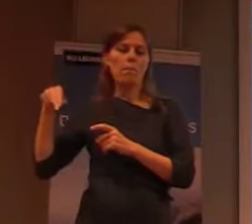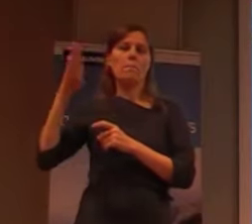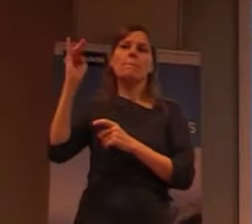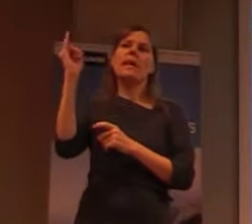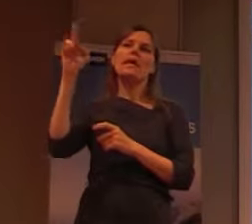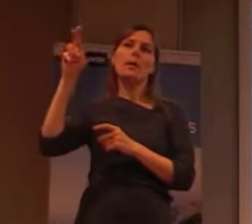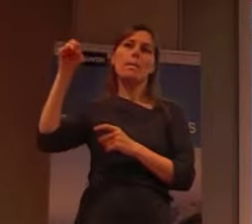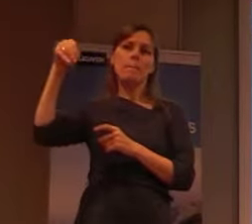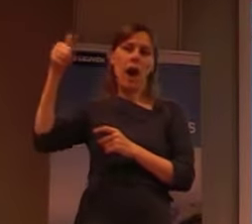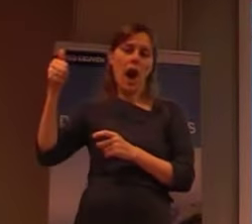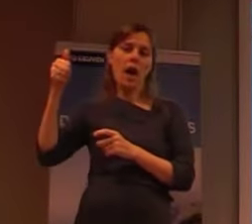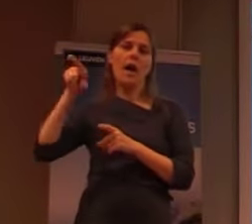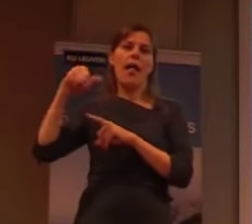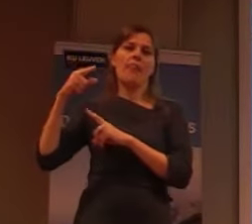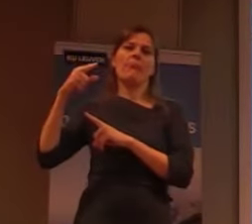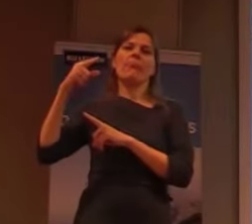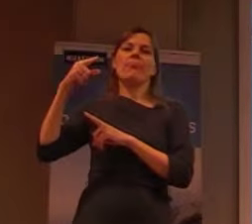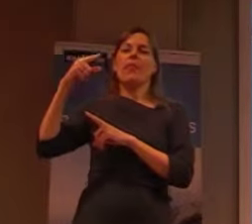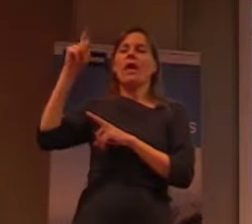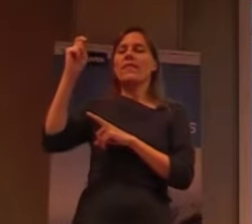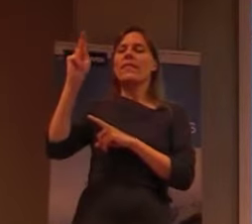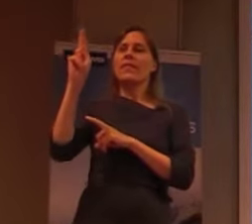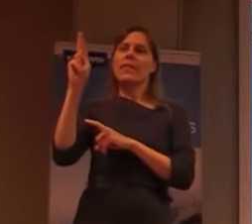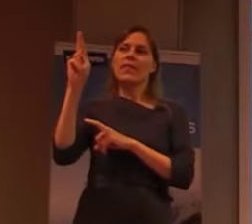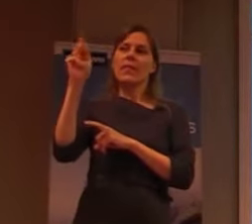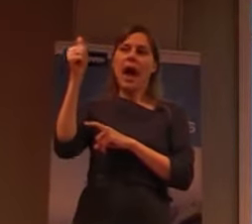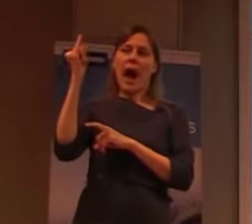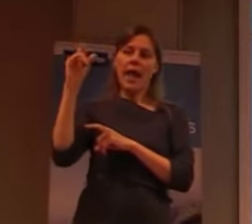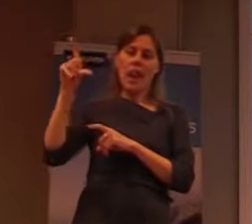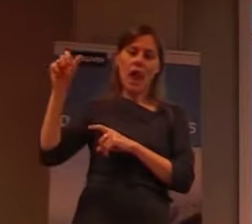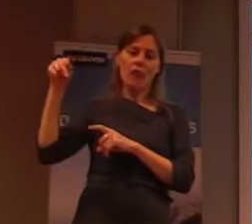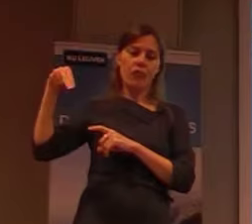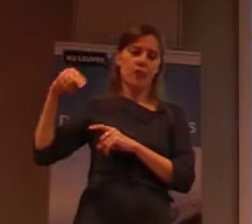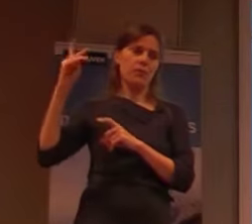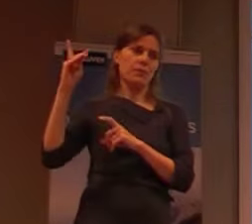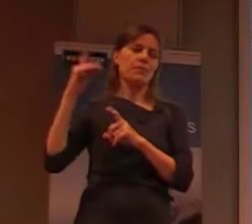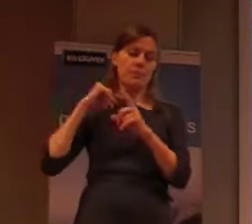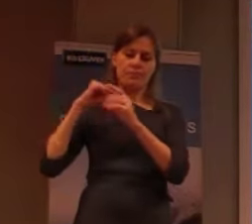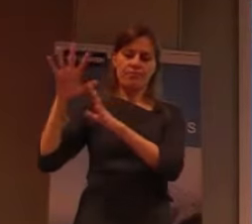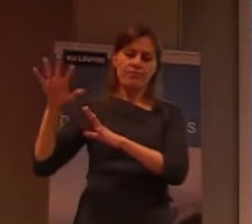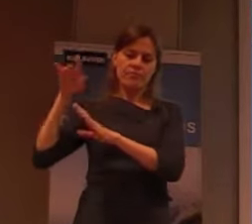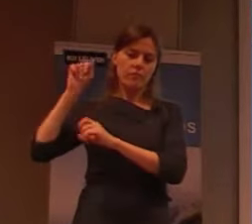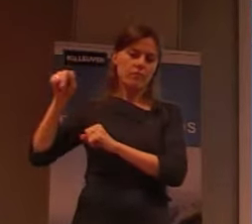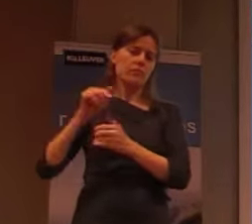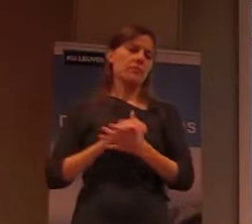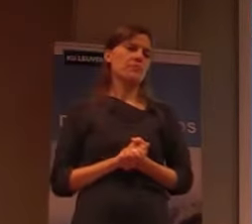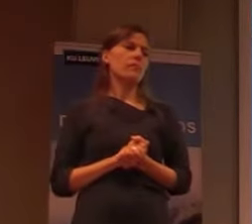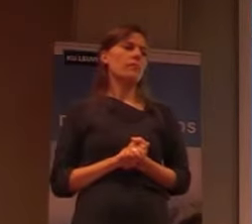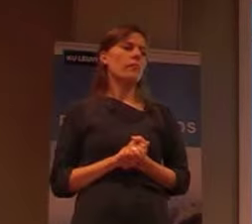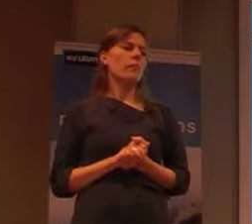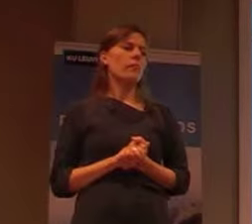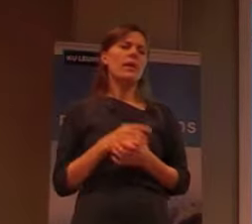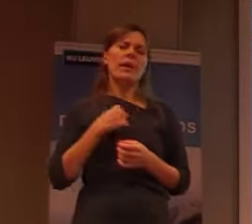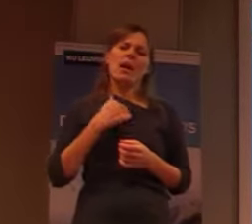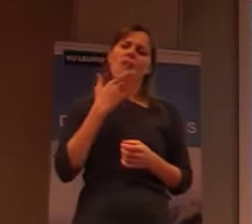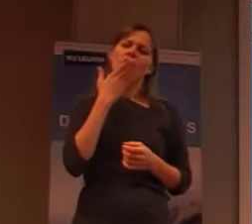Thailand, dus dat is in die grensregio. En dus, als ik vroeg aan mijn collega's, ik zeg, ik ben eigenlijk wel